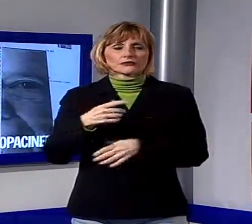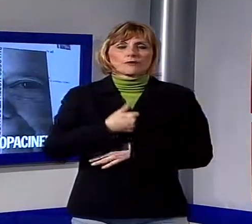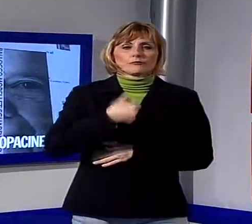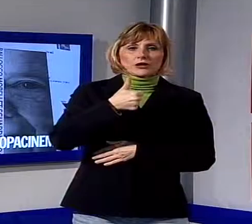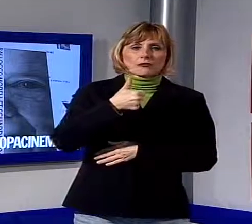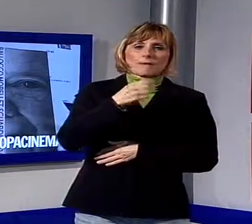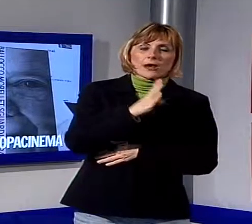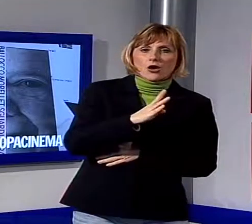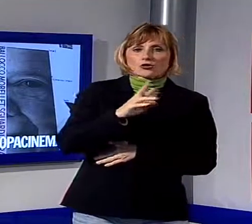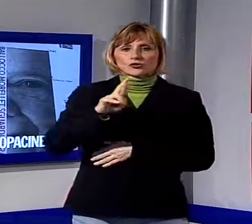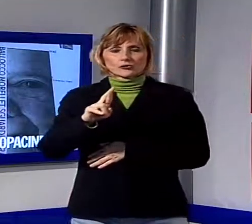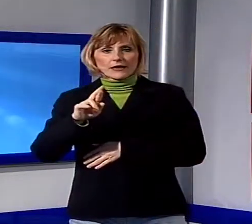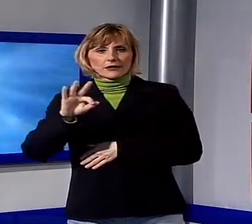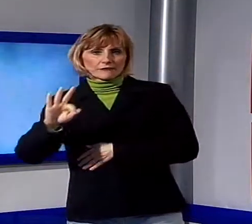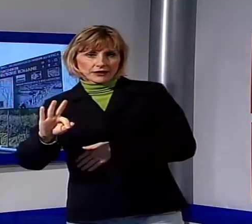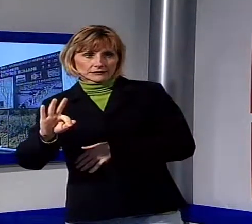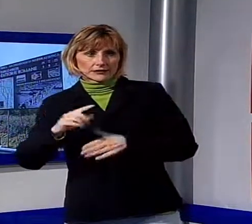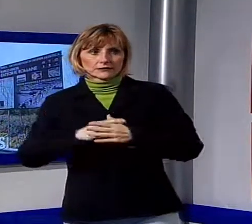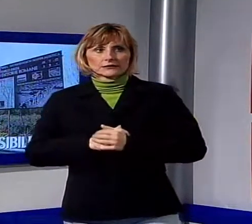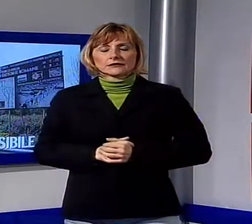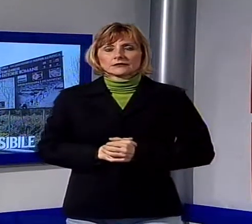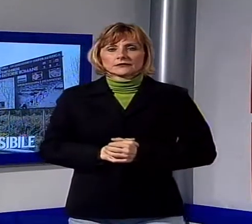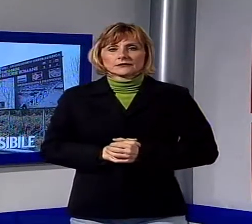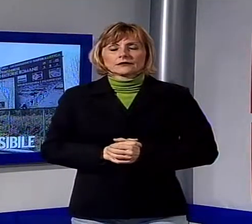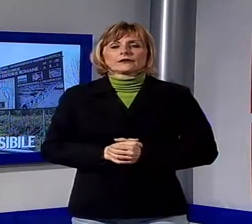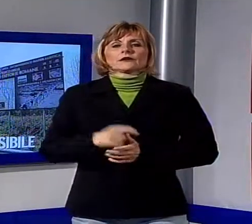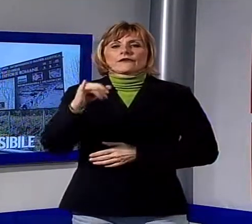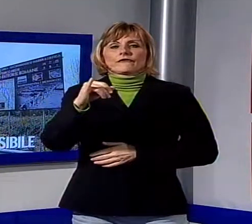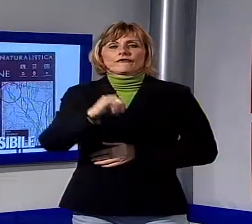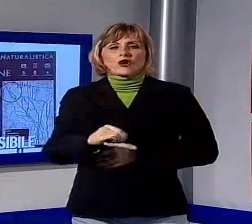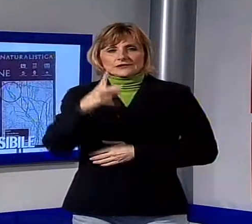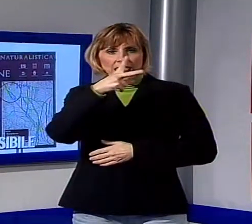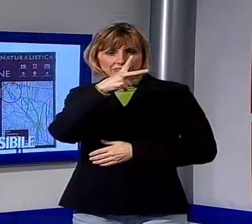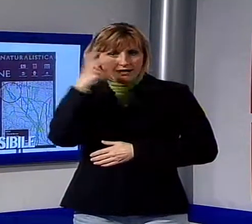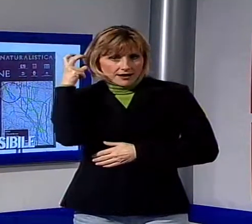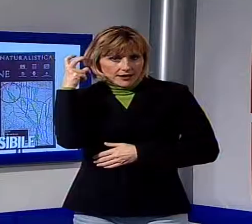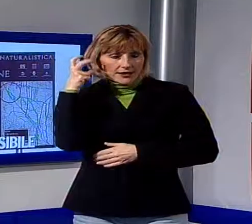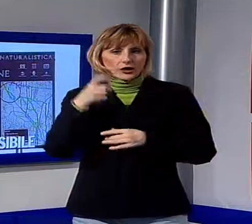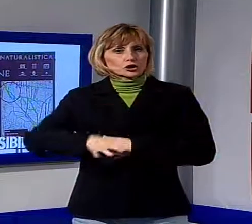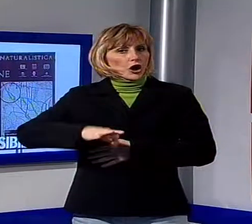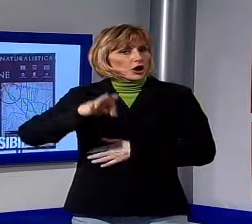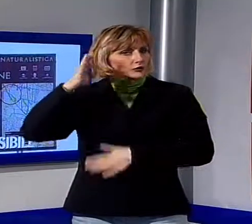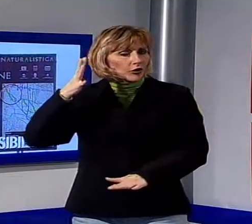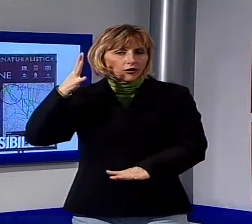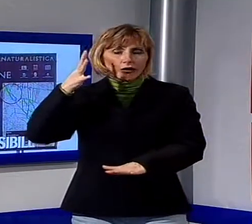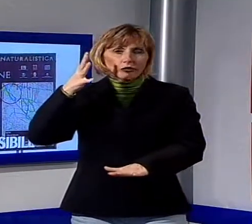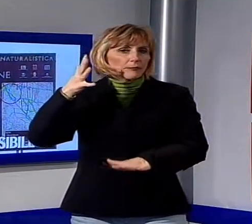Fiedtchi. Fossa nera un tesoro inaccessibile, l'area del parco delle cento fattorie romane è divenuta una zona